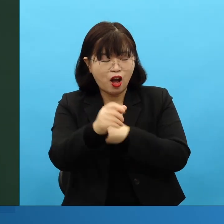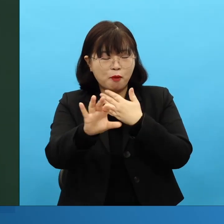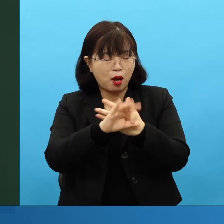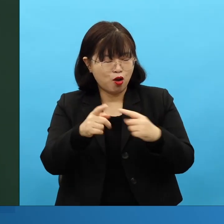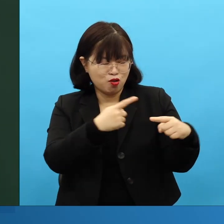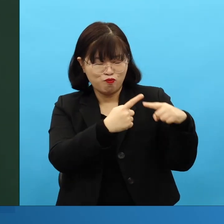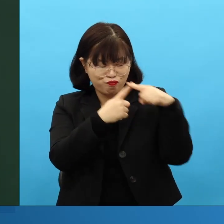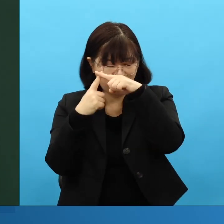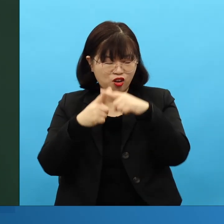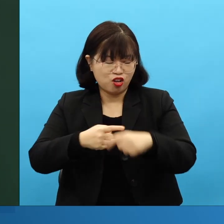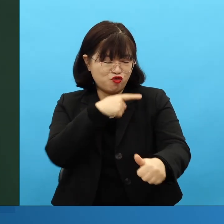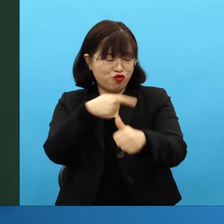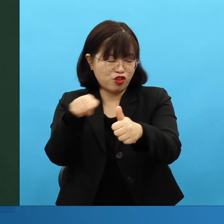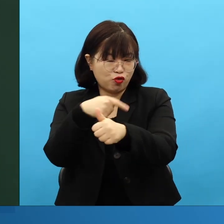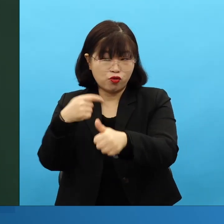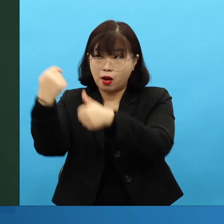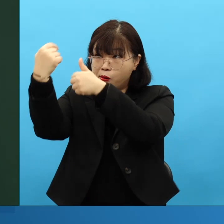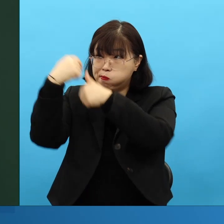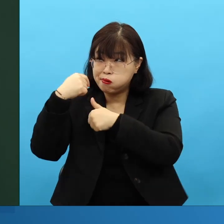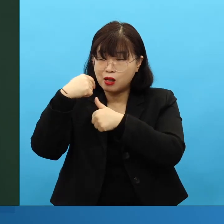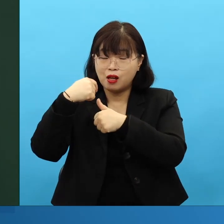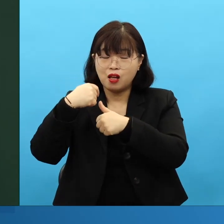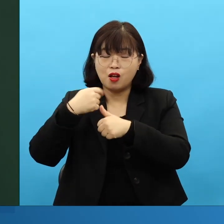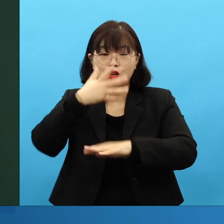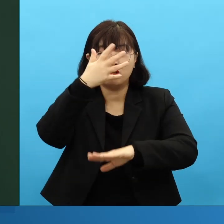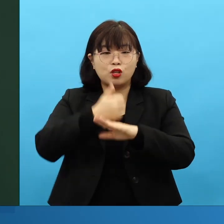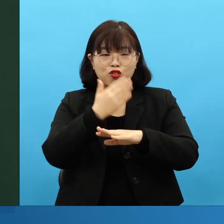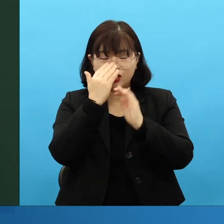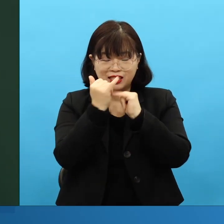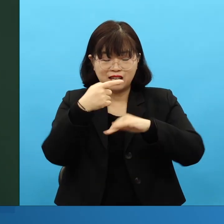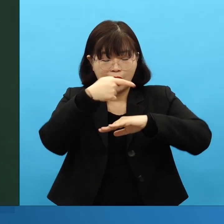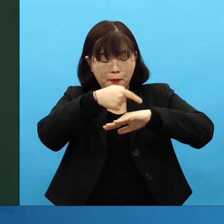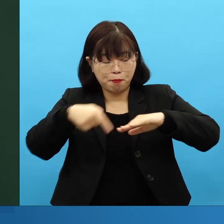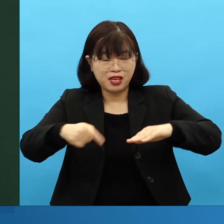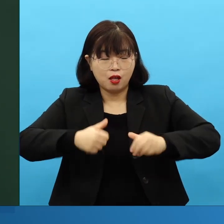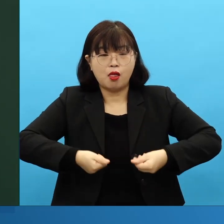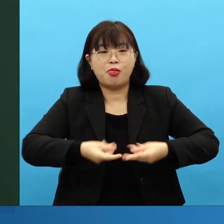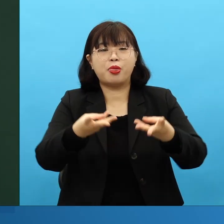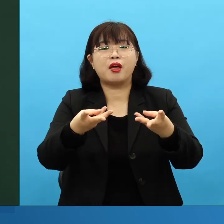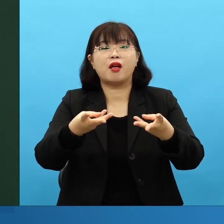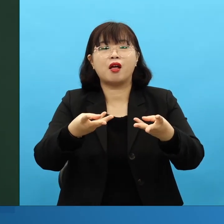이때의 한나가 내린 결단입니다. 요겹에서 내린 결단입니다.